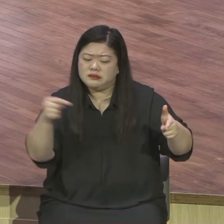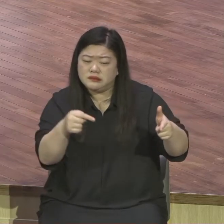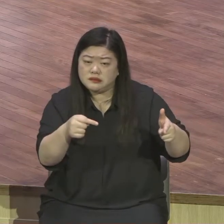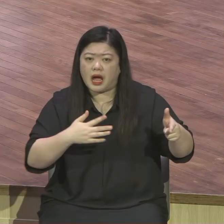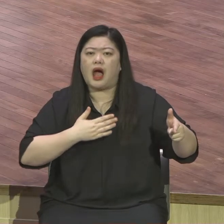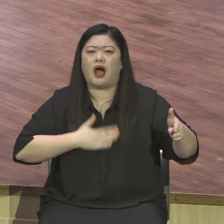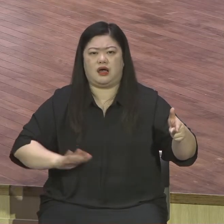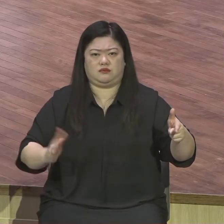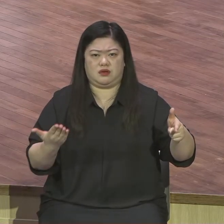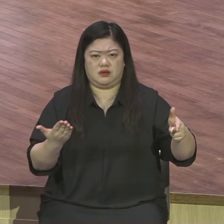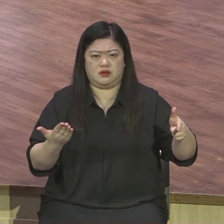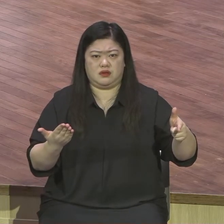비교를 그렇게 하게 되면